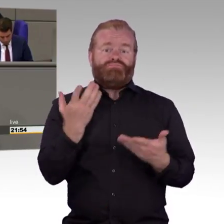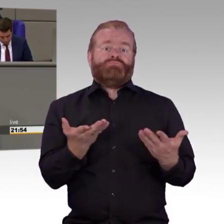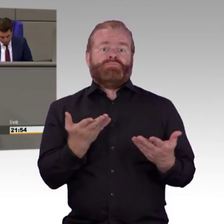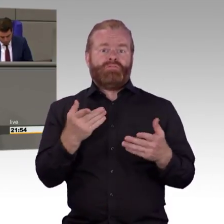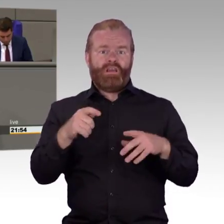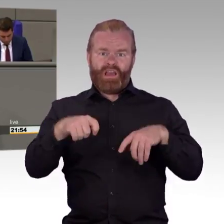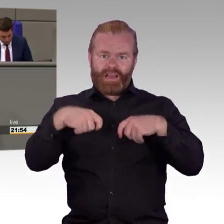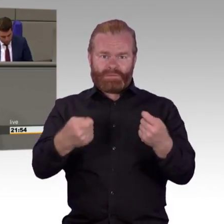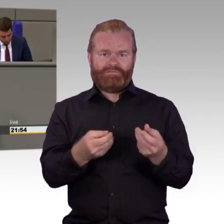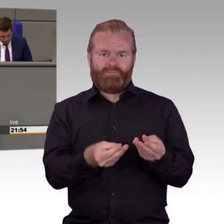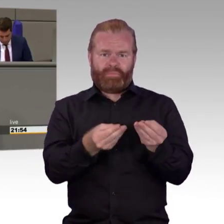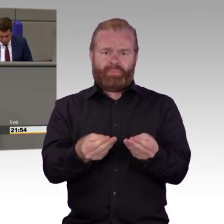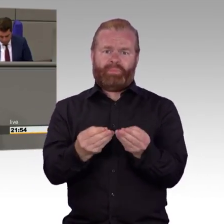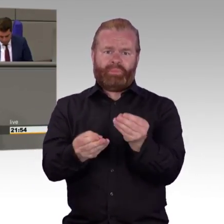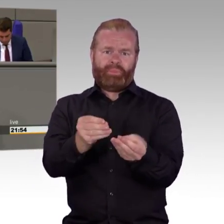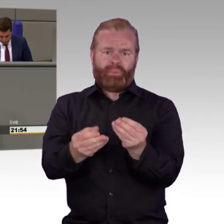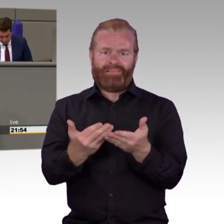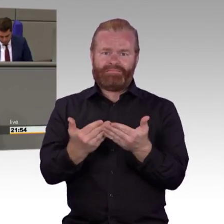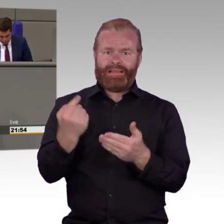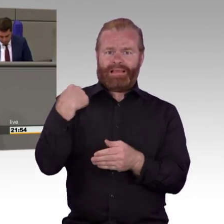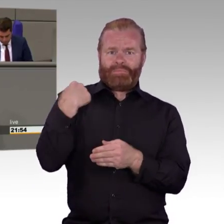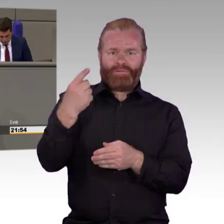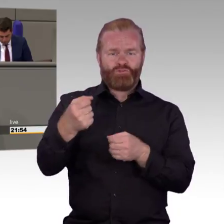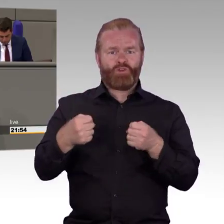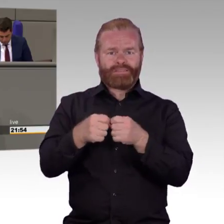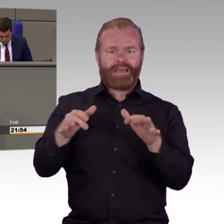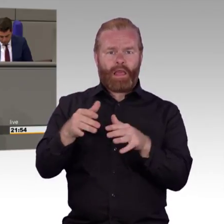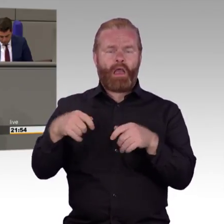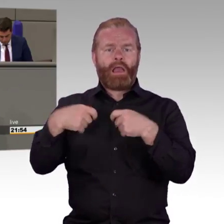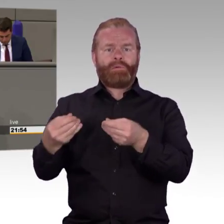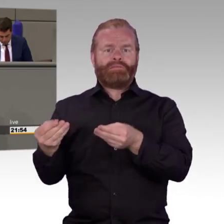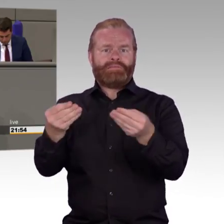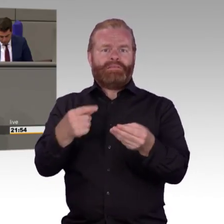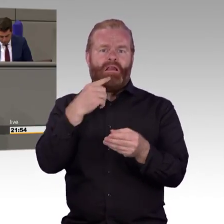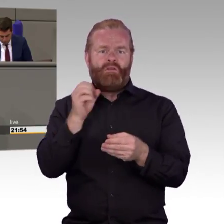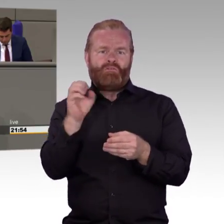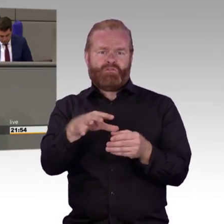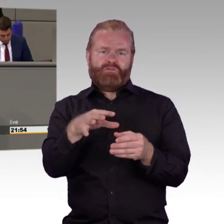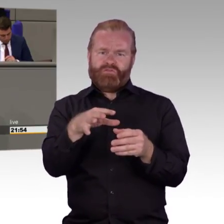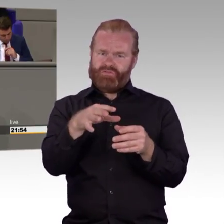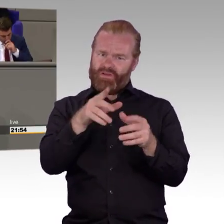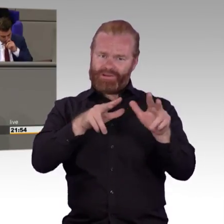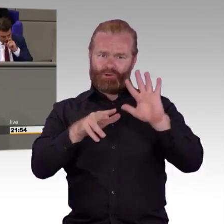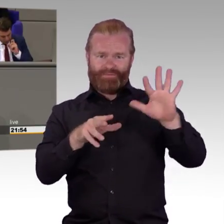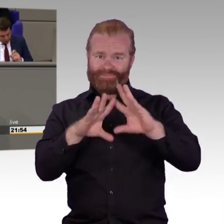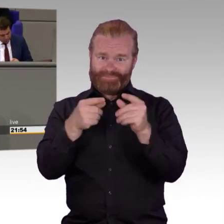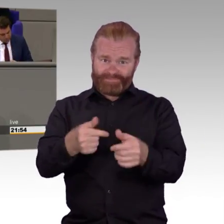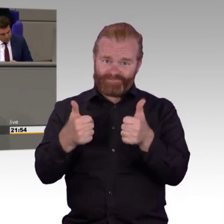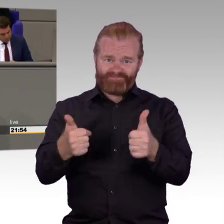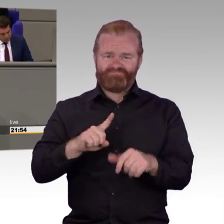Frau Doktor Anade, zitieren, die das Gesetz bewertet. Mit dieses Gesetz ist kleinmütig und rückwärtsgewandt. Ohne Not wird hier eine